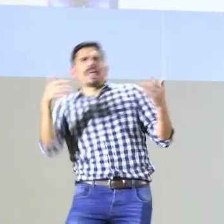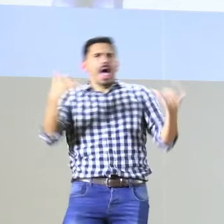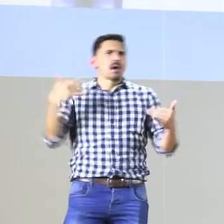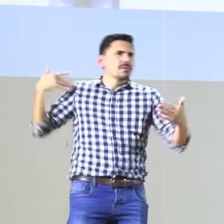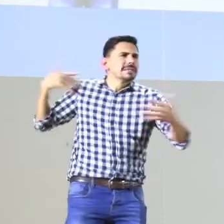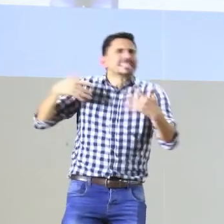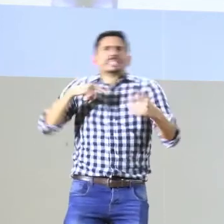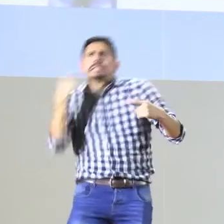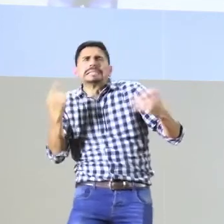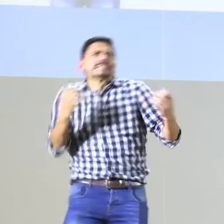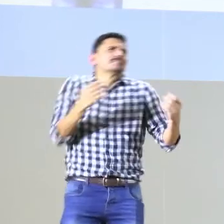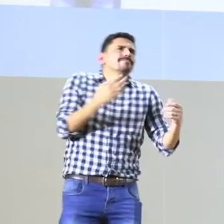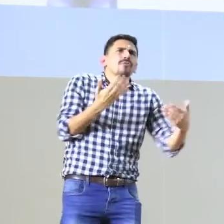contratación de planta.